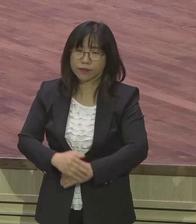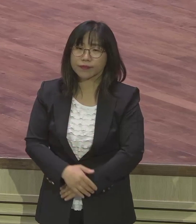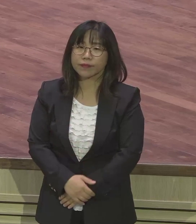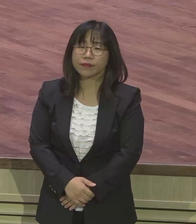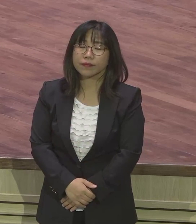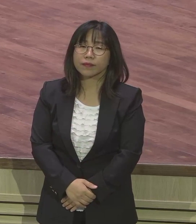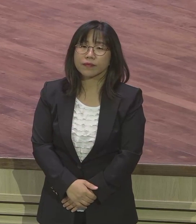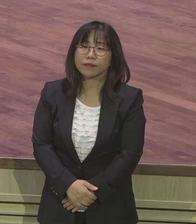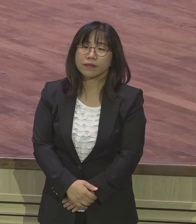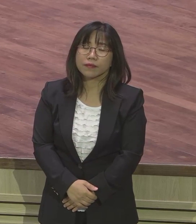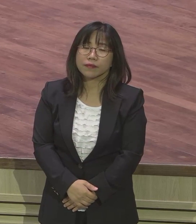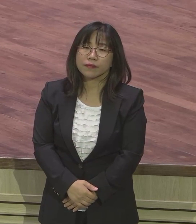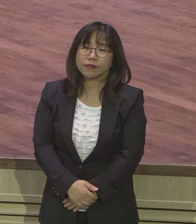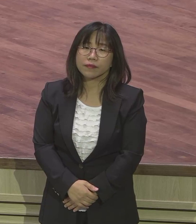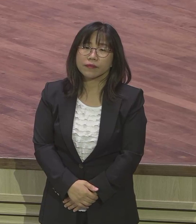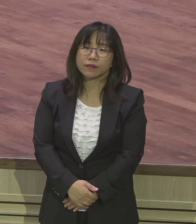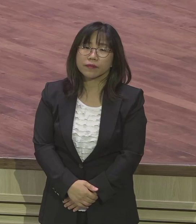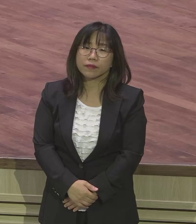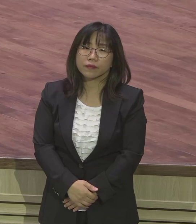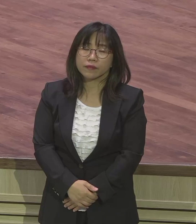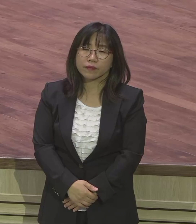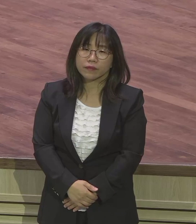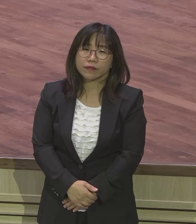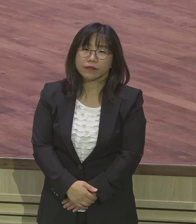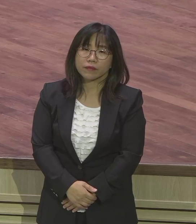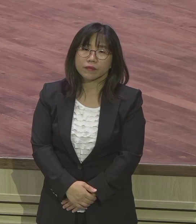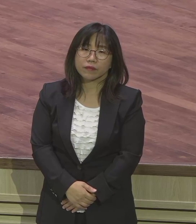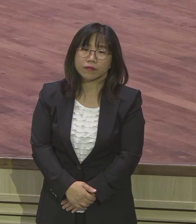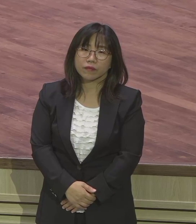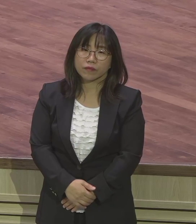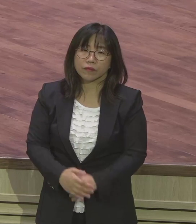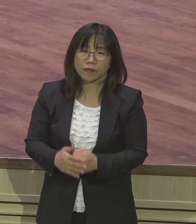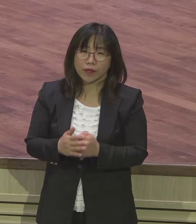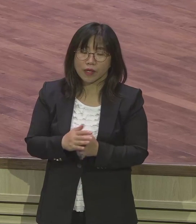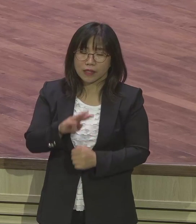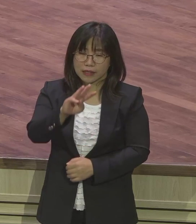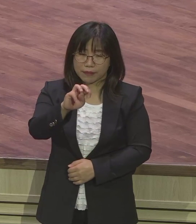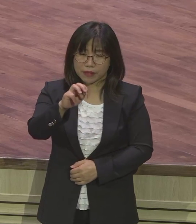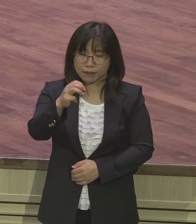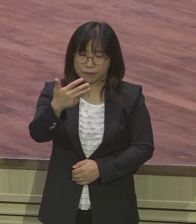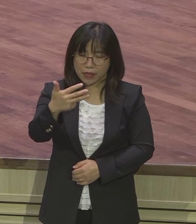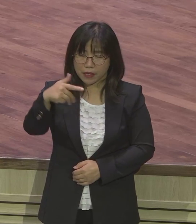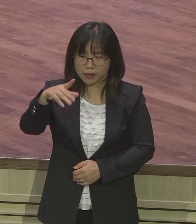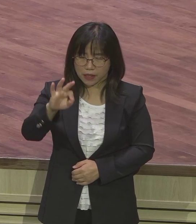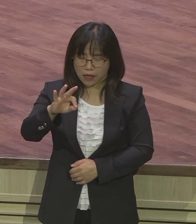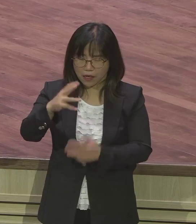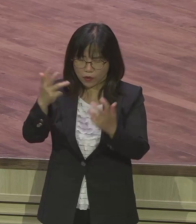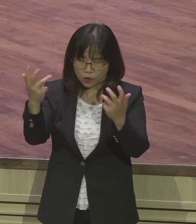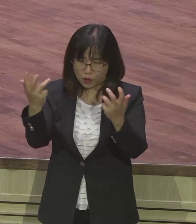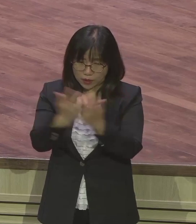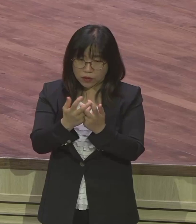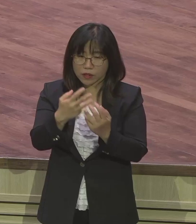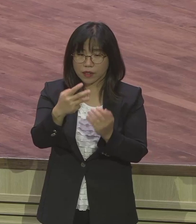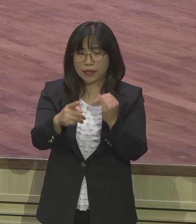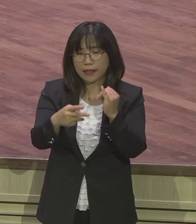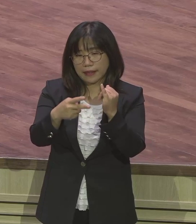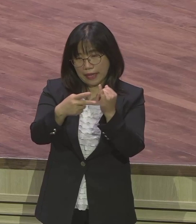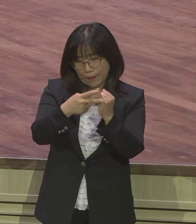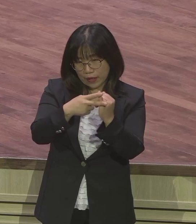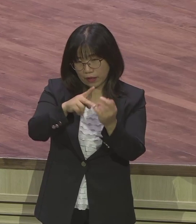그래서 이렇게 한 장 전체를 다 배려한 거예요 성경에서의 키는